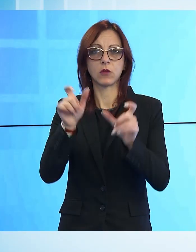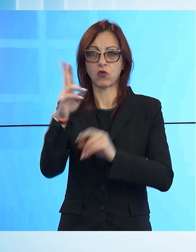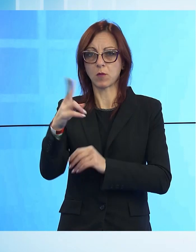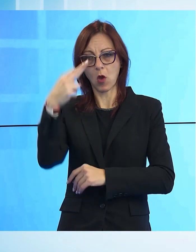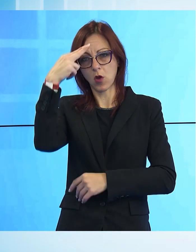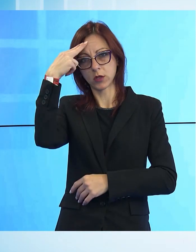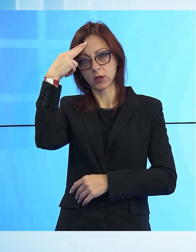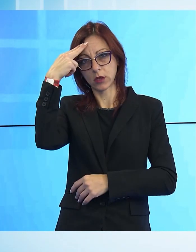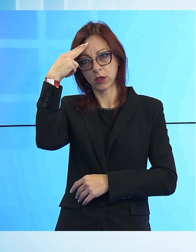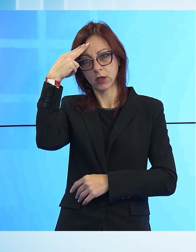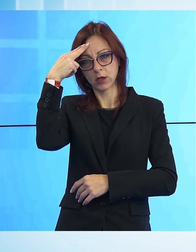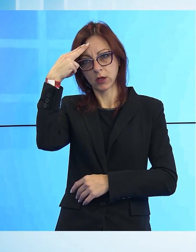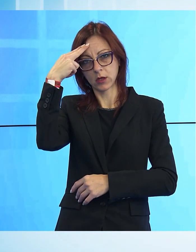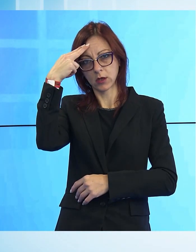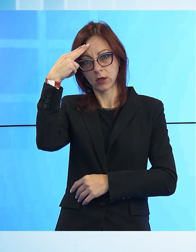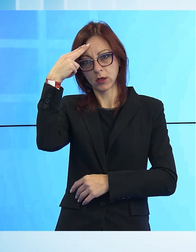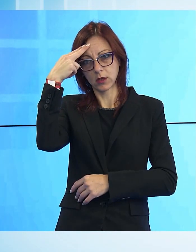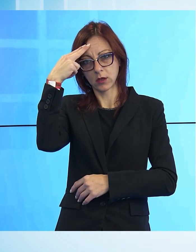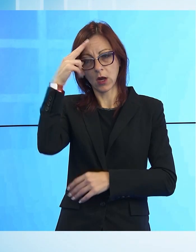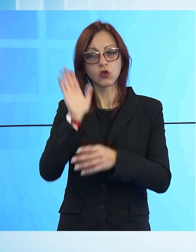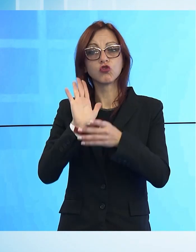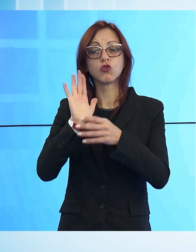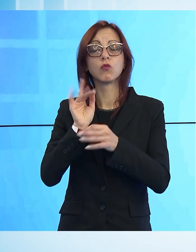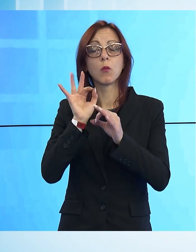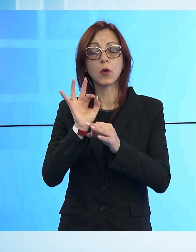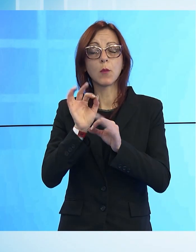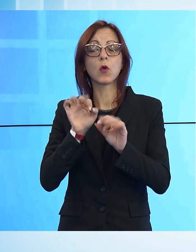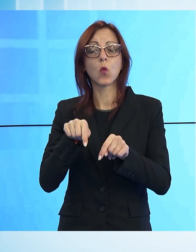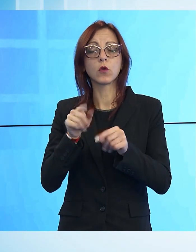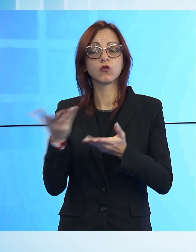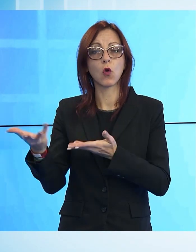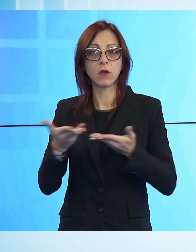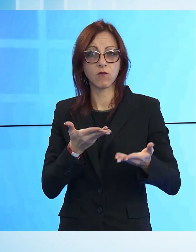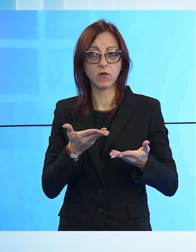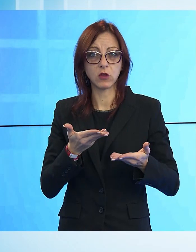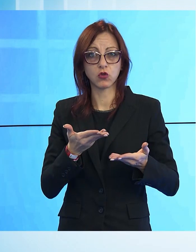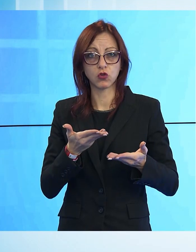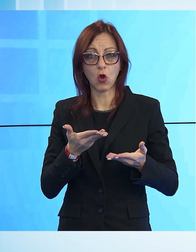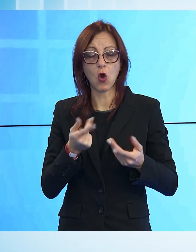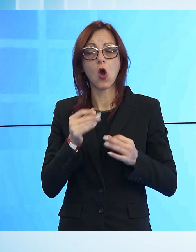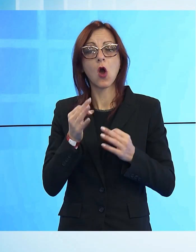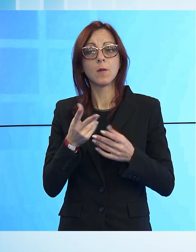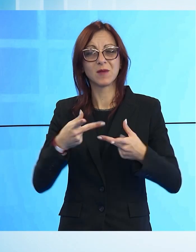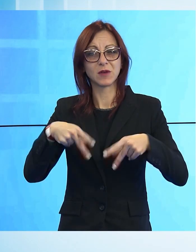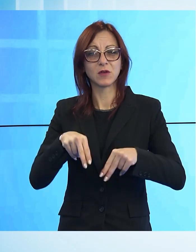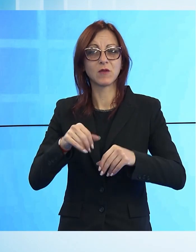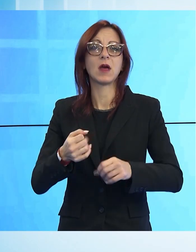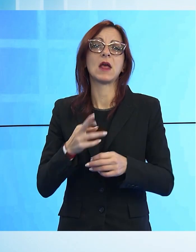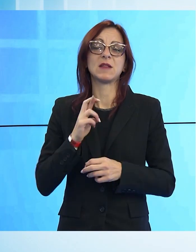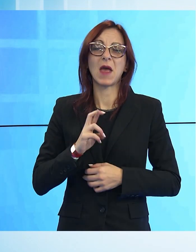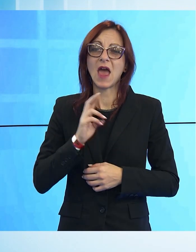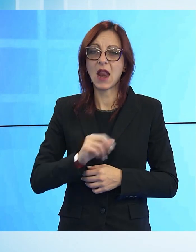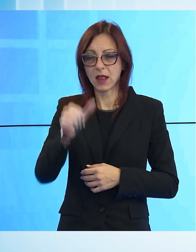questo invito a rinnovare alla luce della speranza cristiana la fiducia della vita.